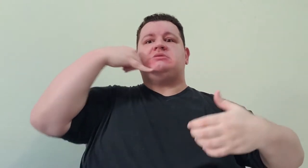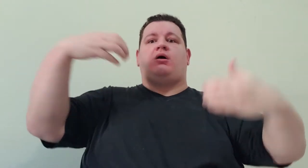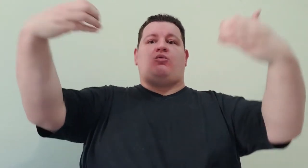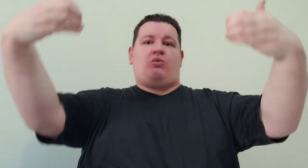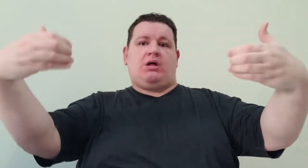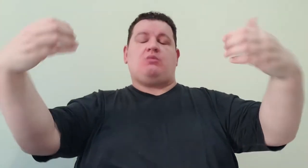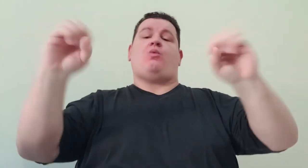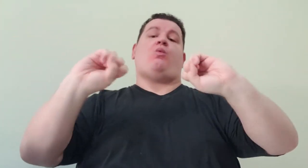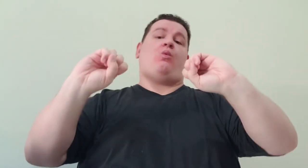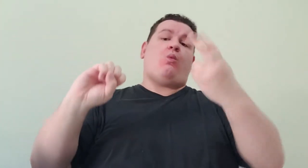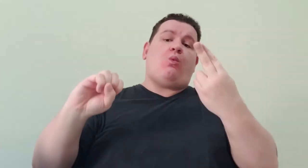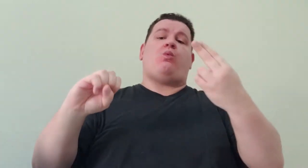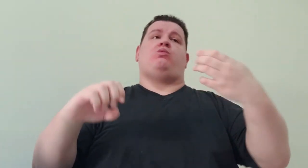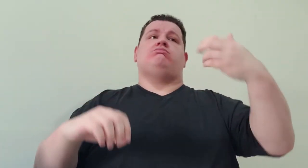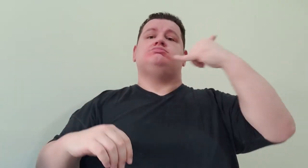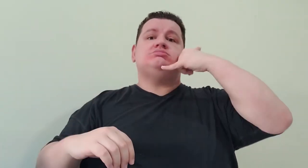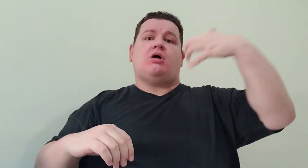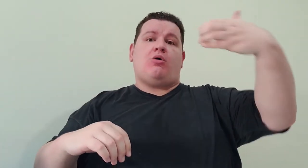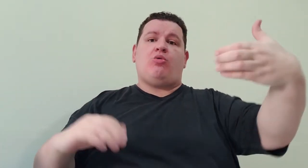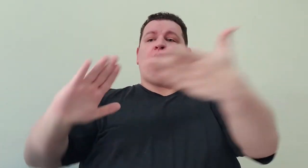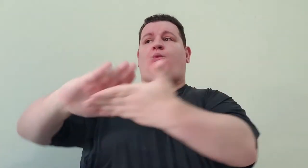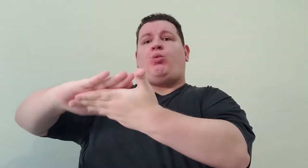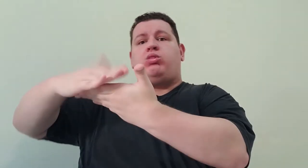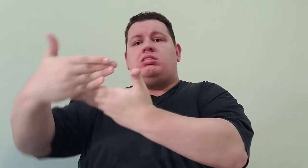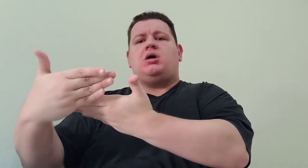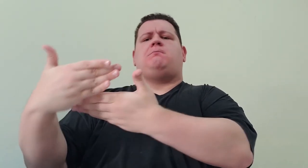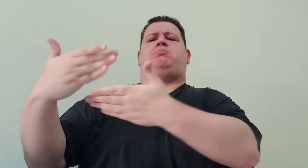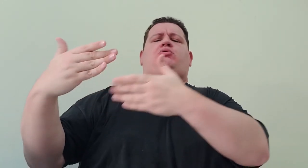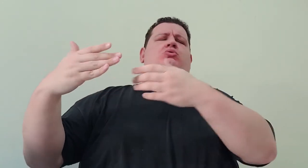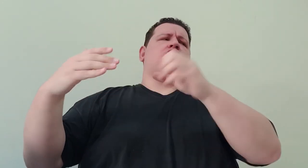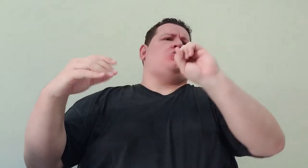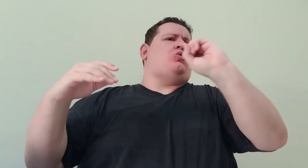notebook enfim existem muitas formas possíveis de gravar